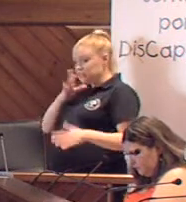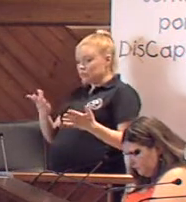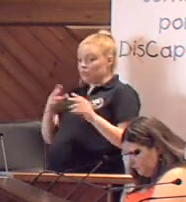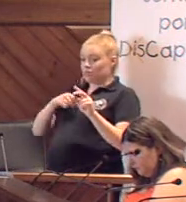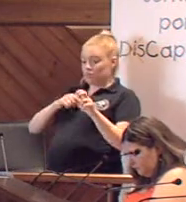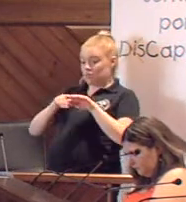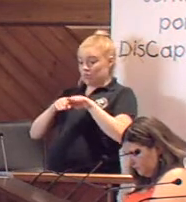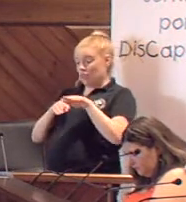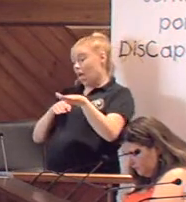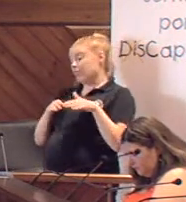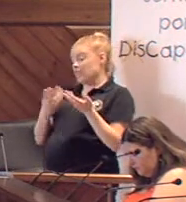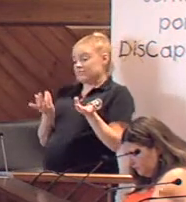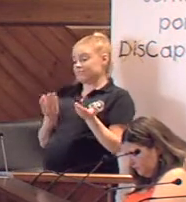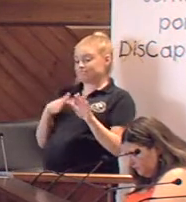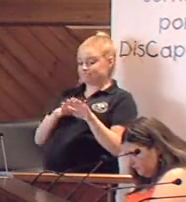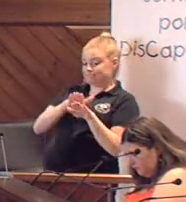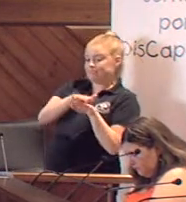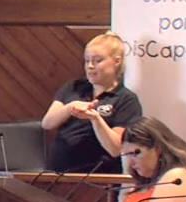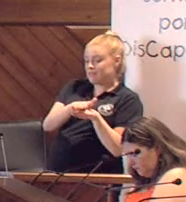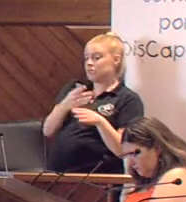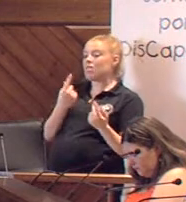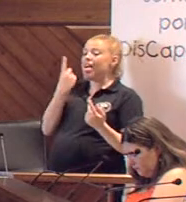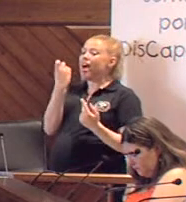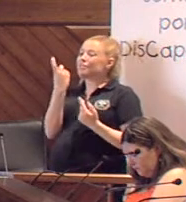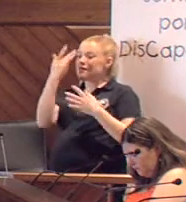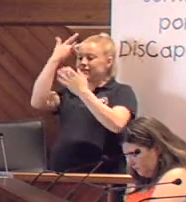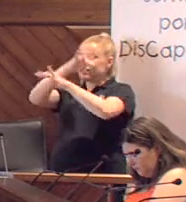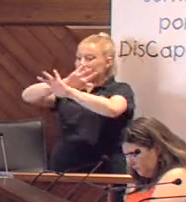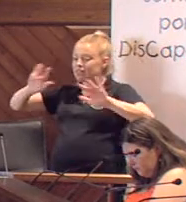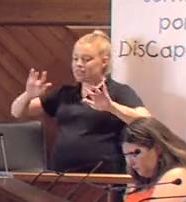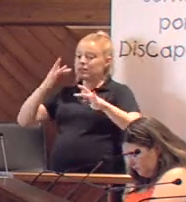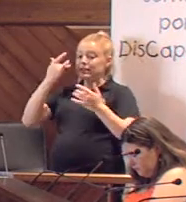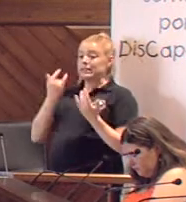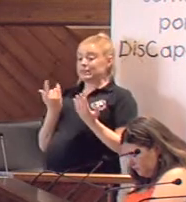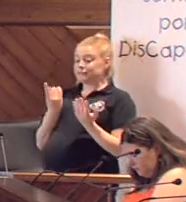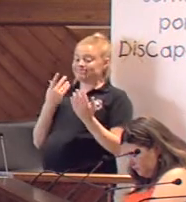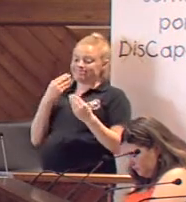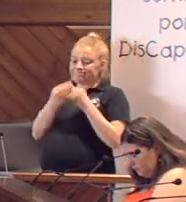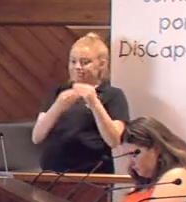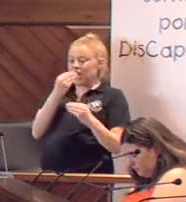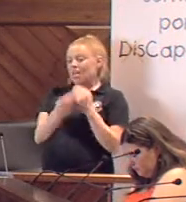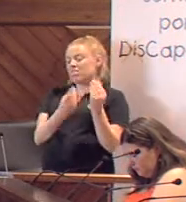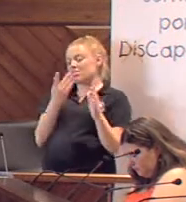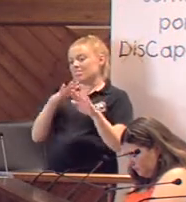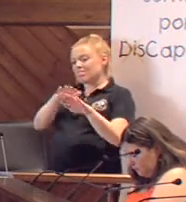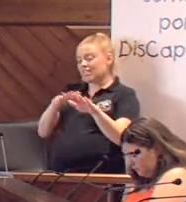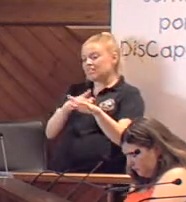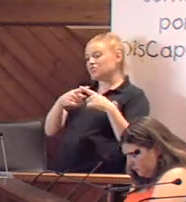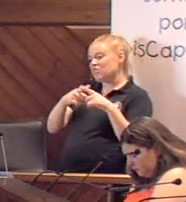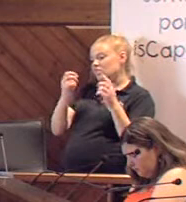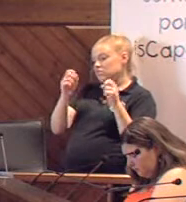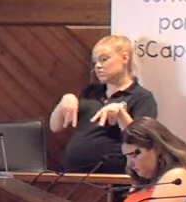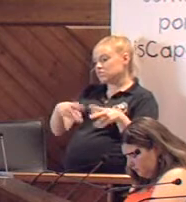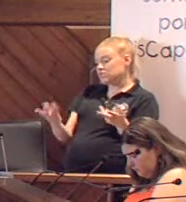las aceras. Creemos que es necesario concienciar y sensibilizar sobre estos actos insolidarios y que